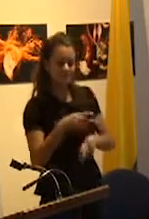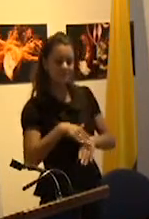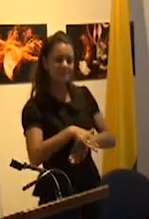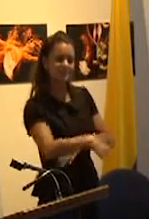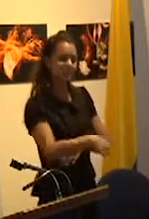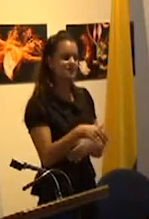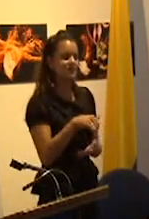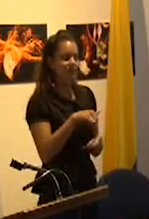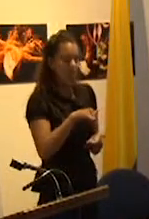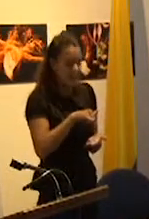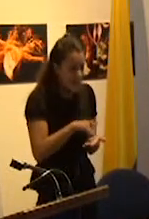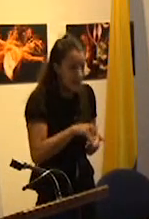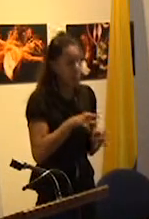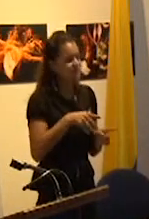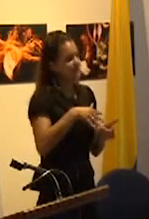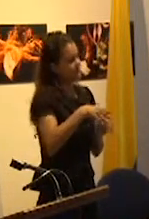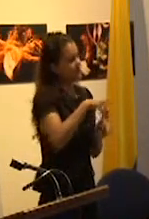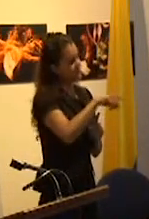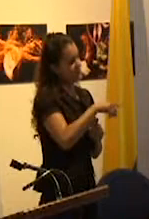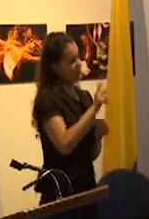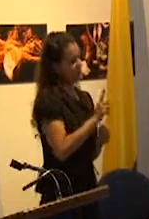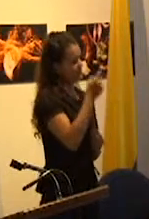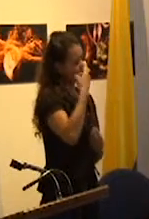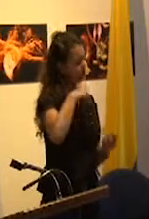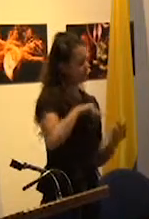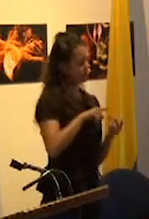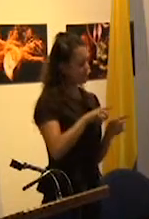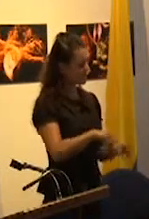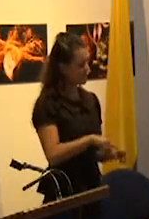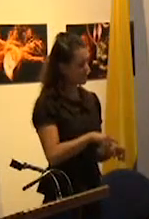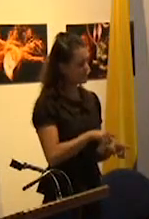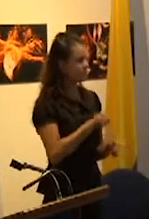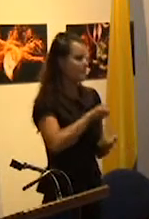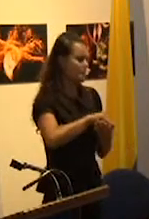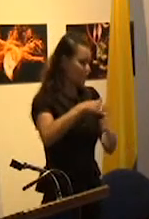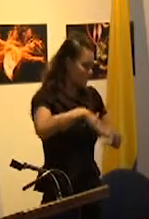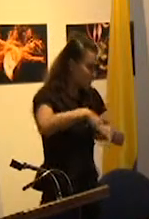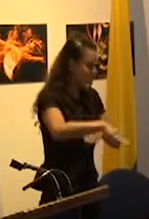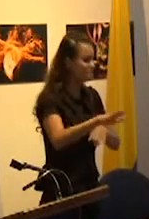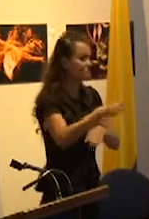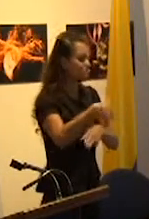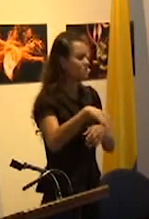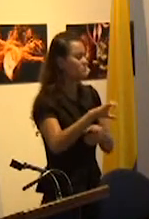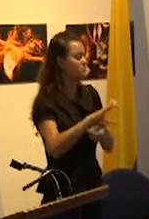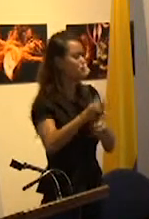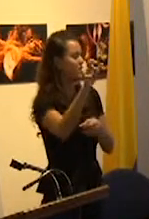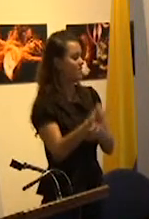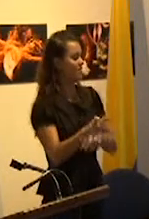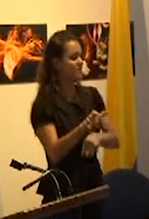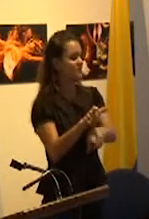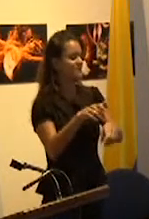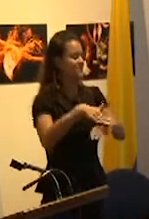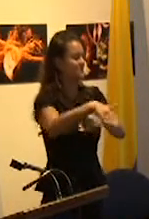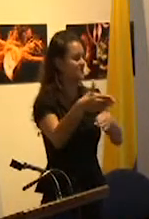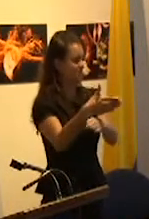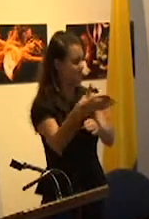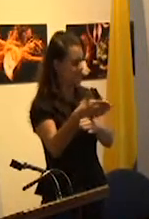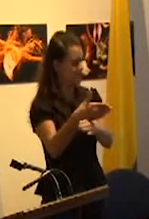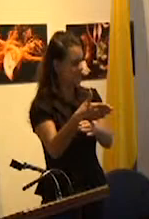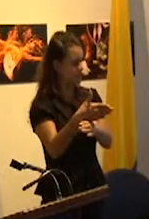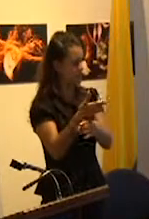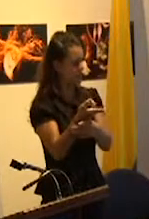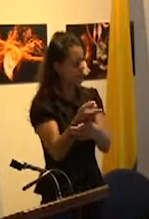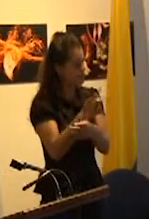devaluar la subjetivación política y en consecuencia la ciudadanización a una igualdad de